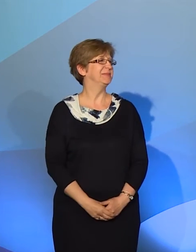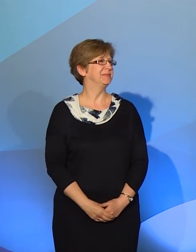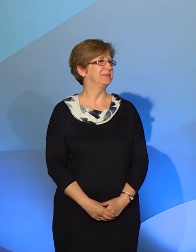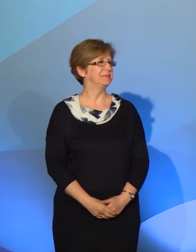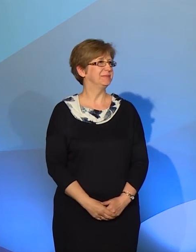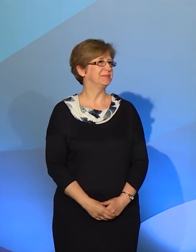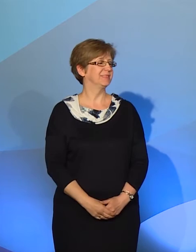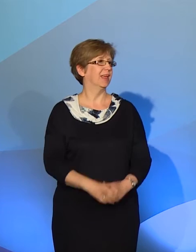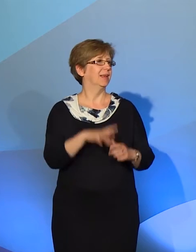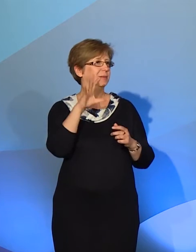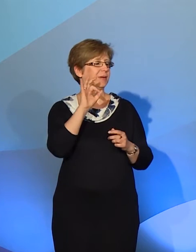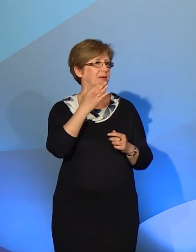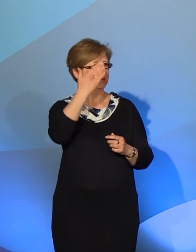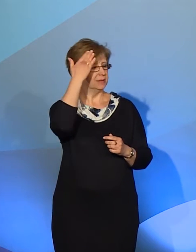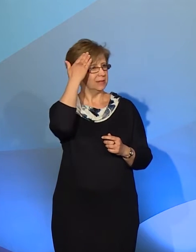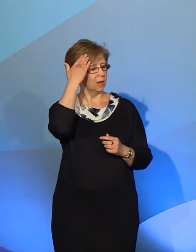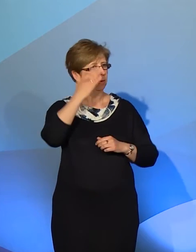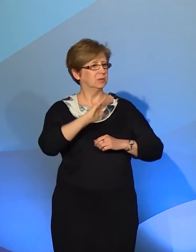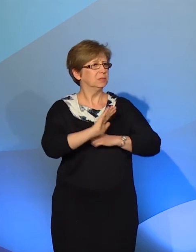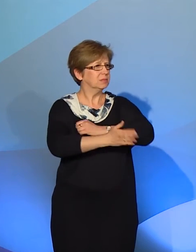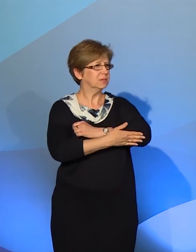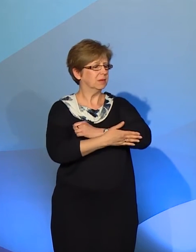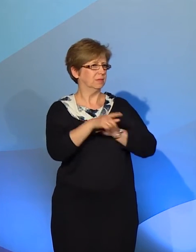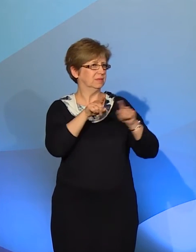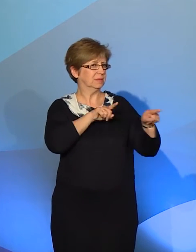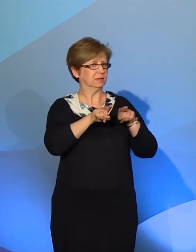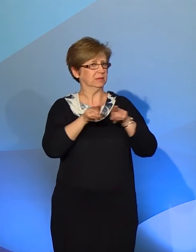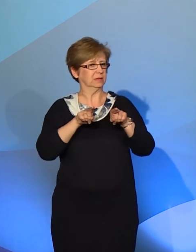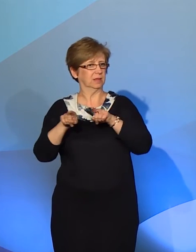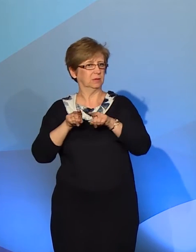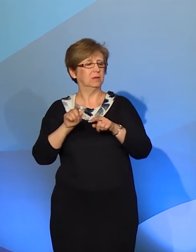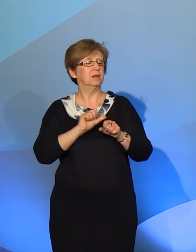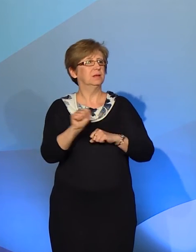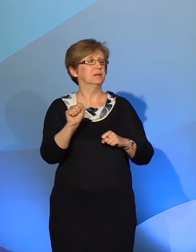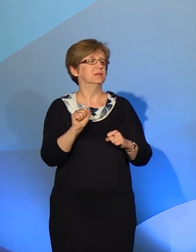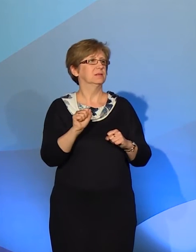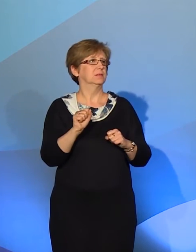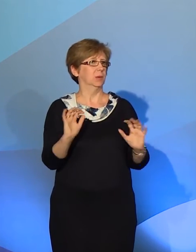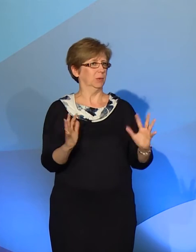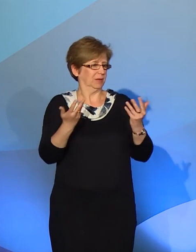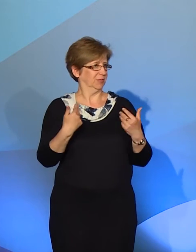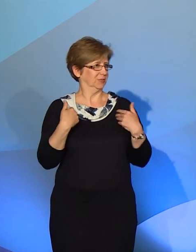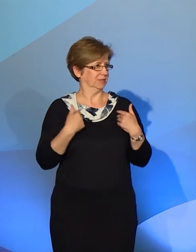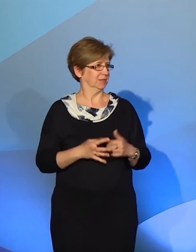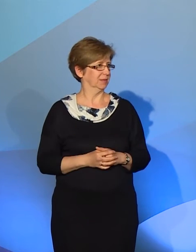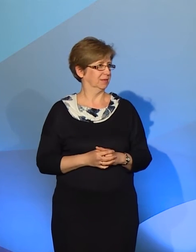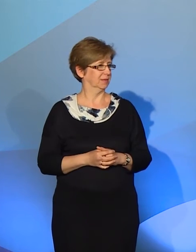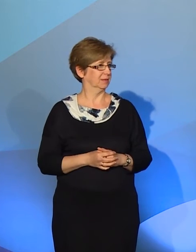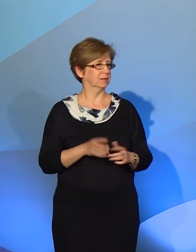Bo znajomość takich poszczególnych znaków jest, ułatwia życie. Kiedy spotkamy głuchego na ulicy,